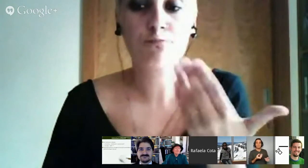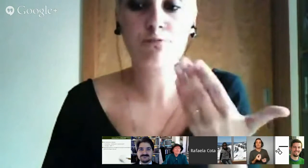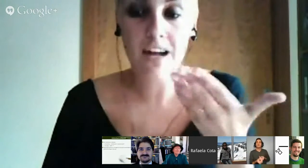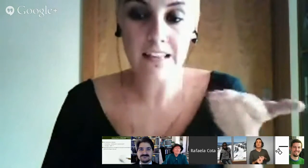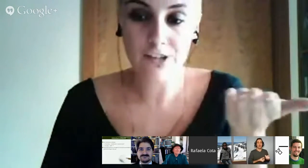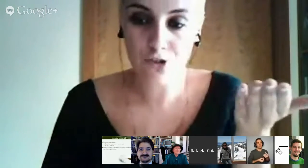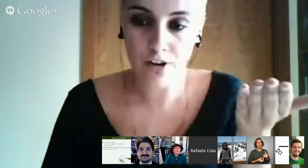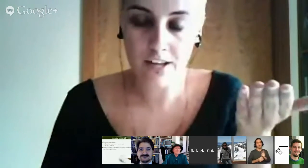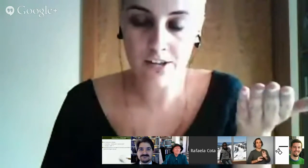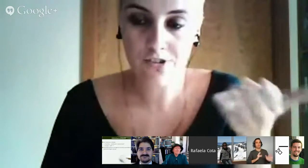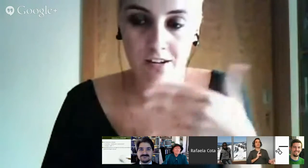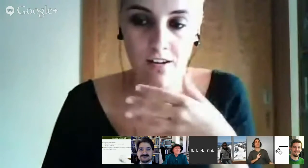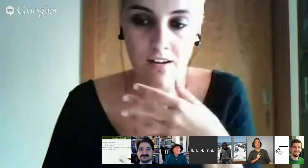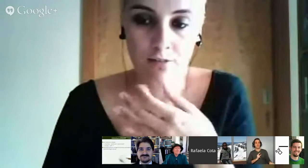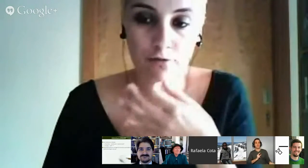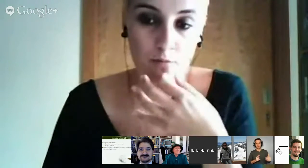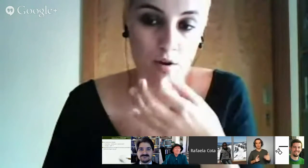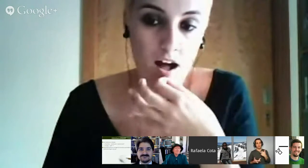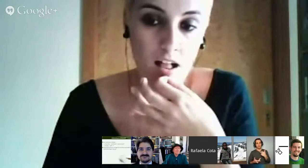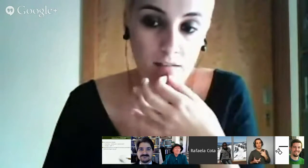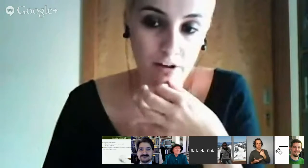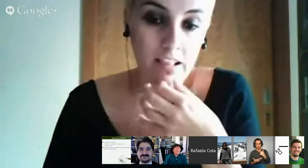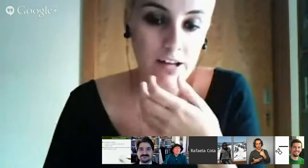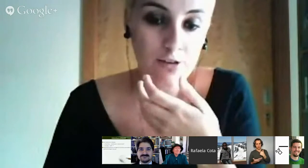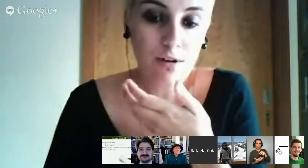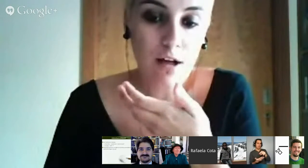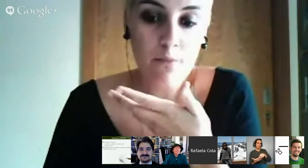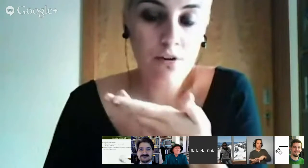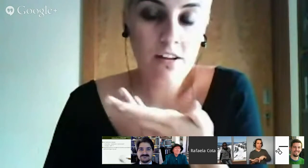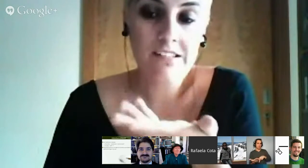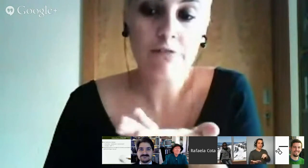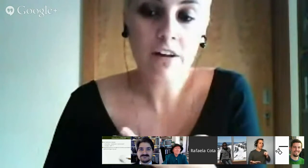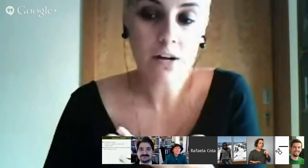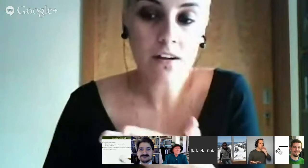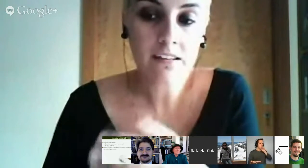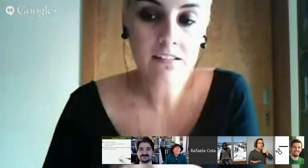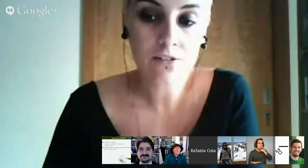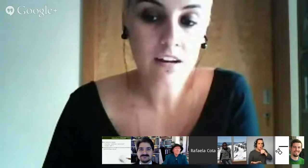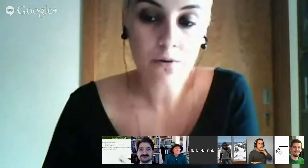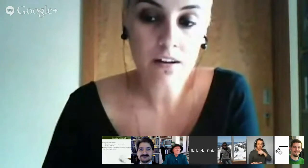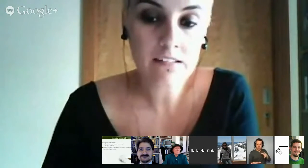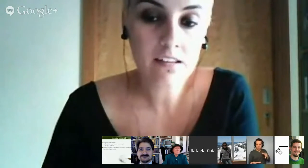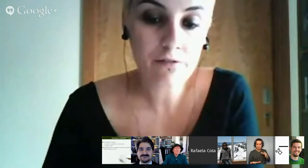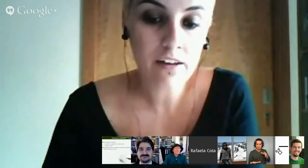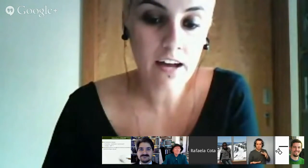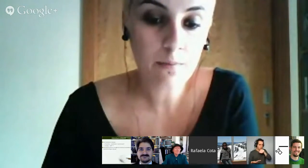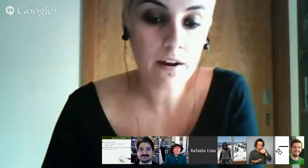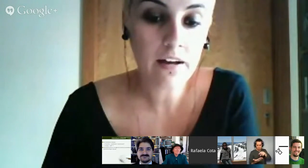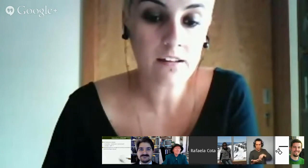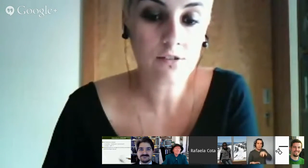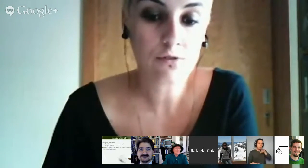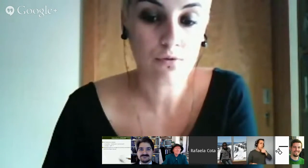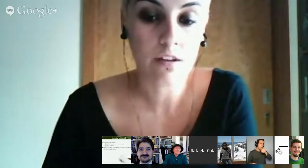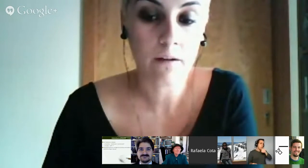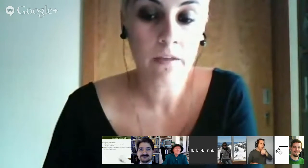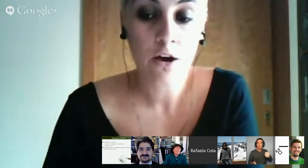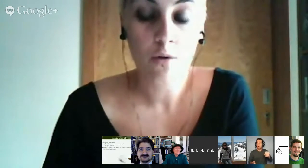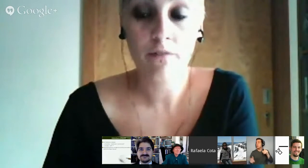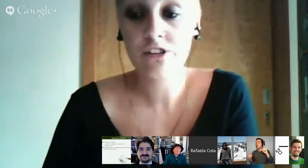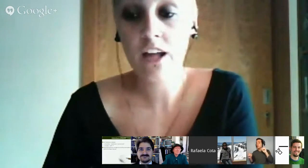não se poderá ler histórias de forma oral, falando, porque isso não terá qualquer significado para a criança surda, uma